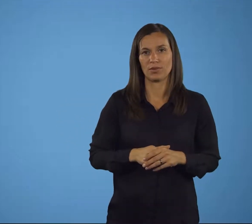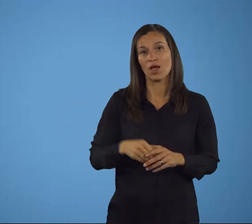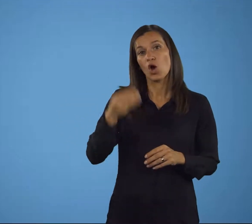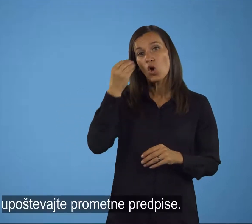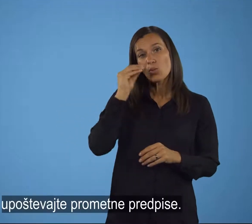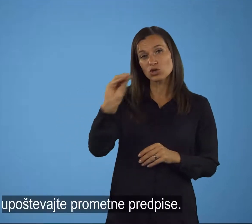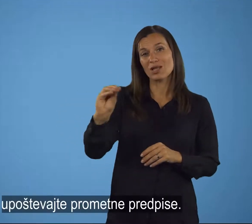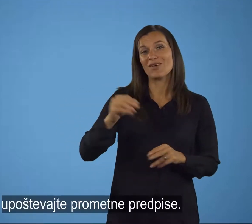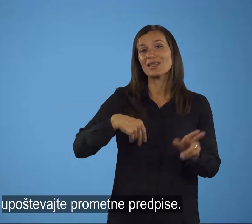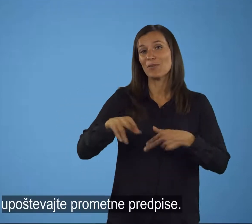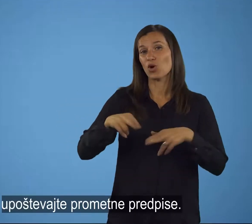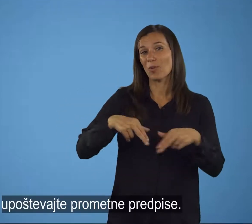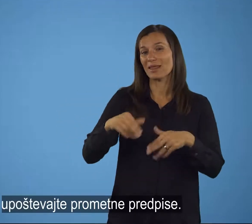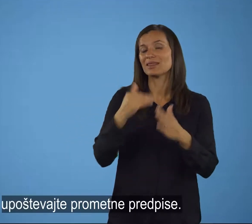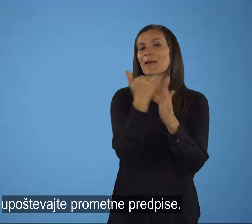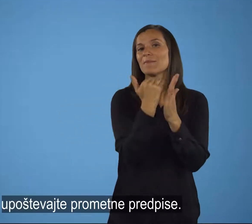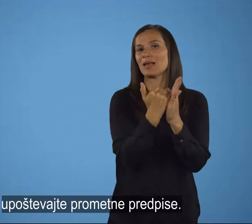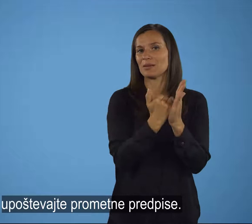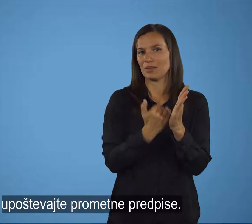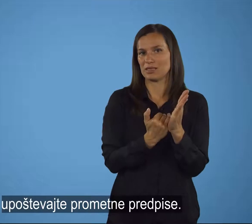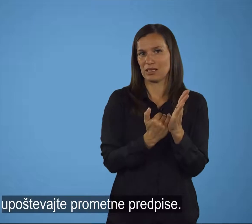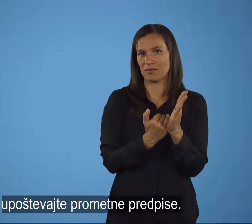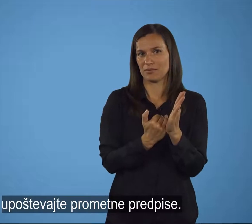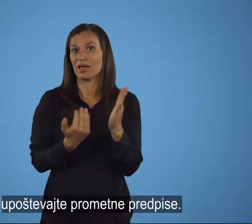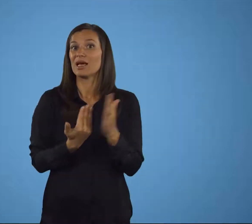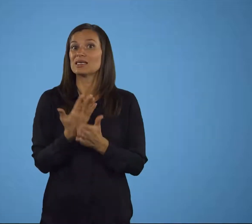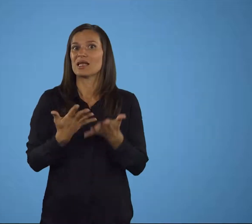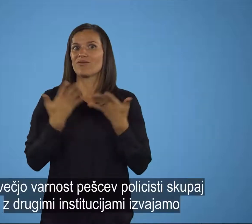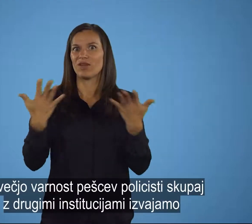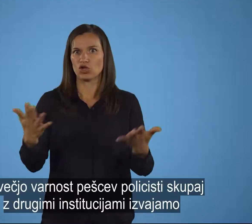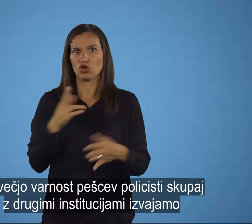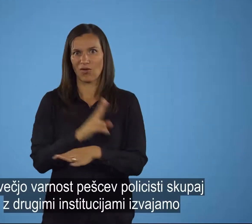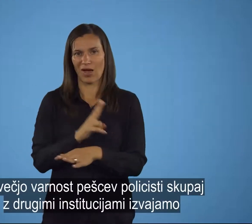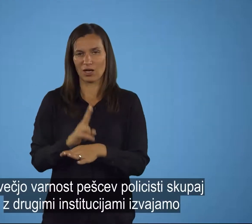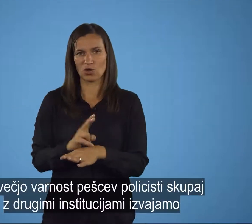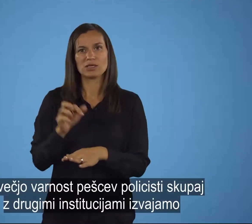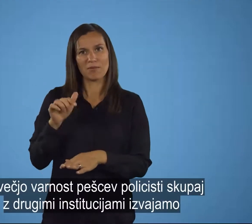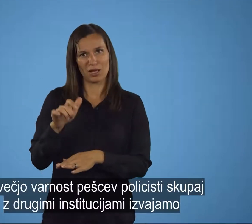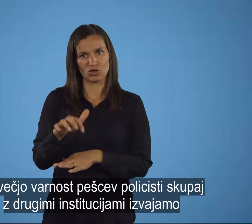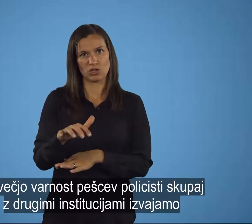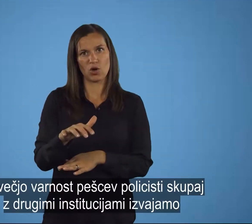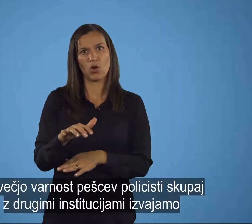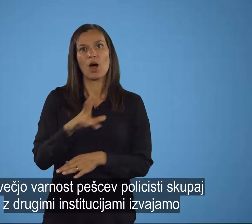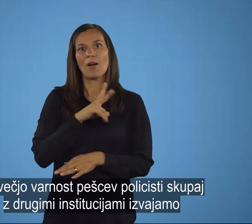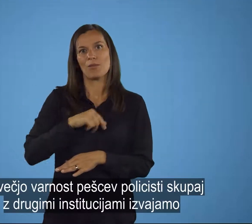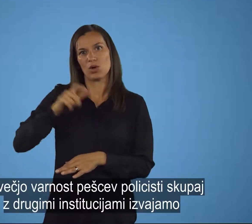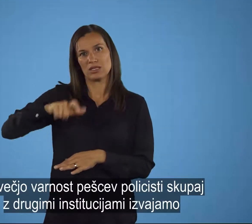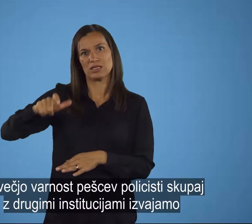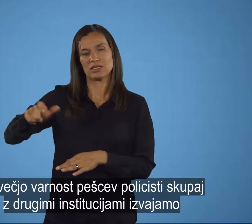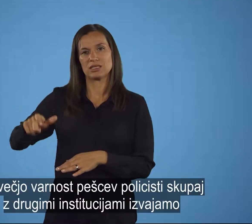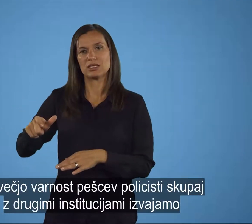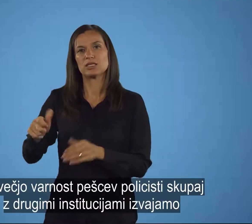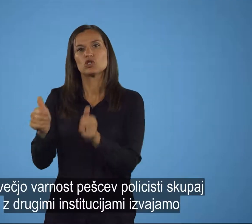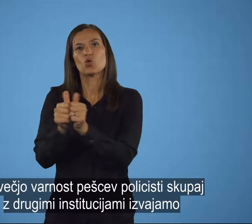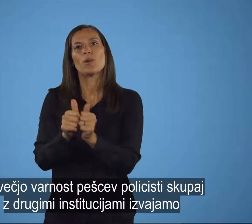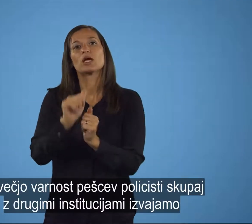Upoštevajte prometne predpise. Za večjo varnost pešcev policisti skupaj z drugimi institucijami